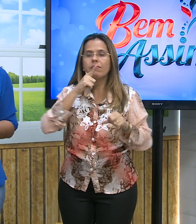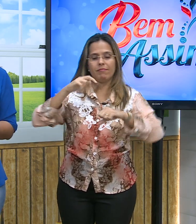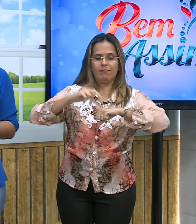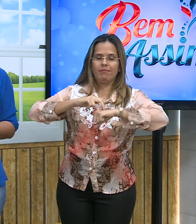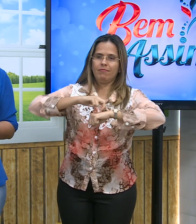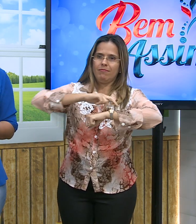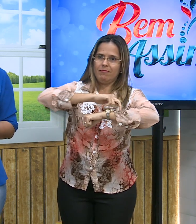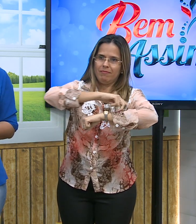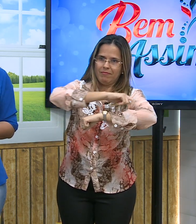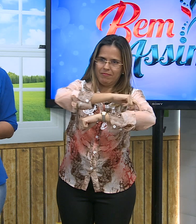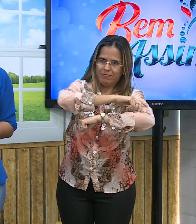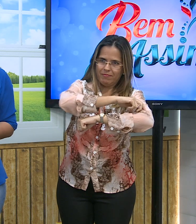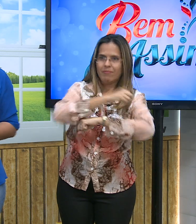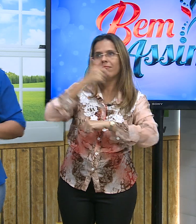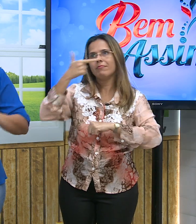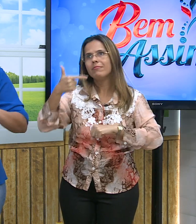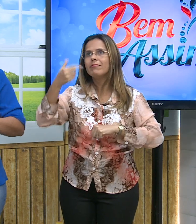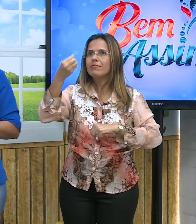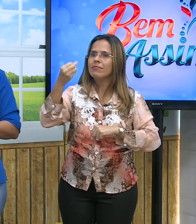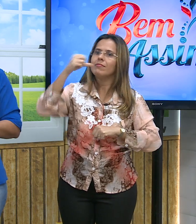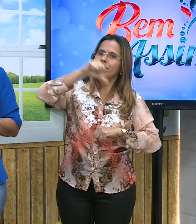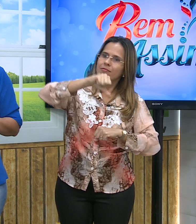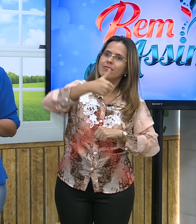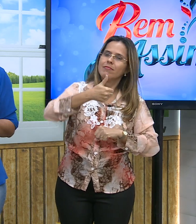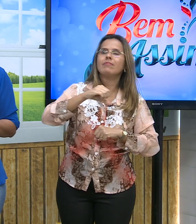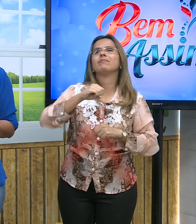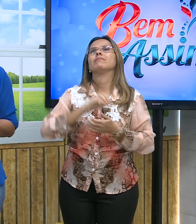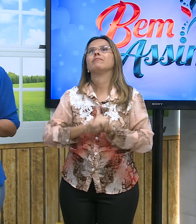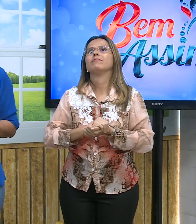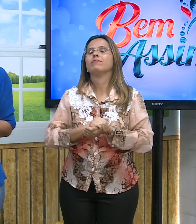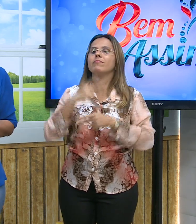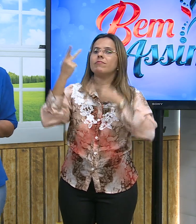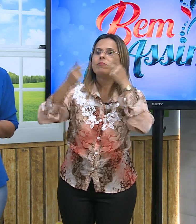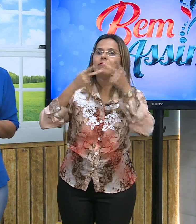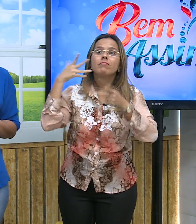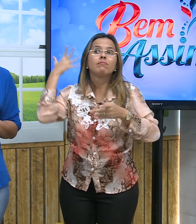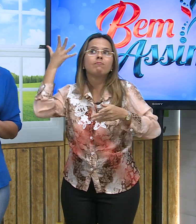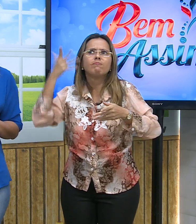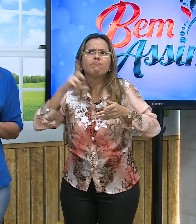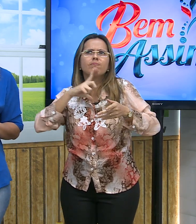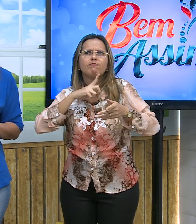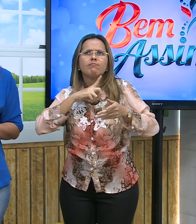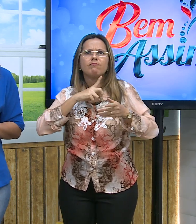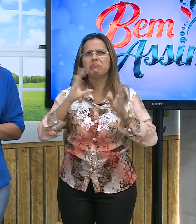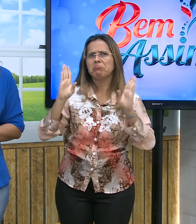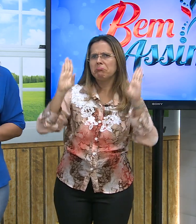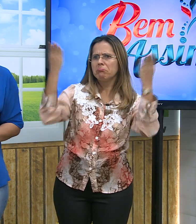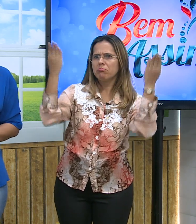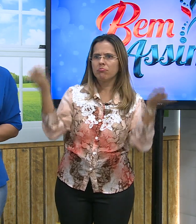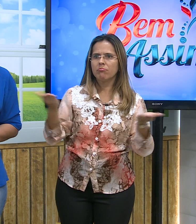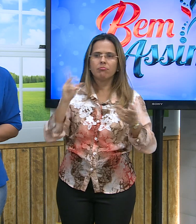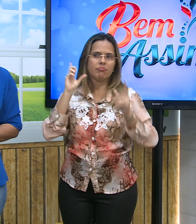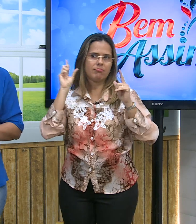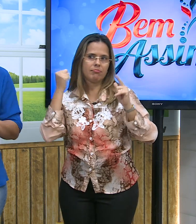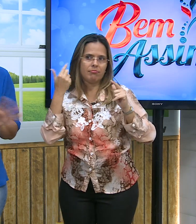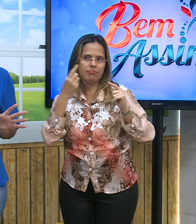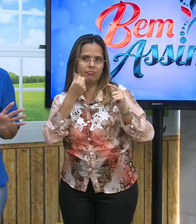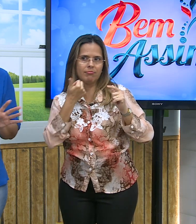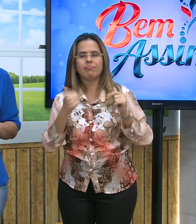Alagoas de 2019 e ainda vamos falar sobre um evento de organização que vai acontecer aqui em Maceió, tá? Muita coisa boa